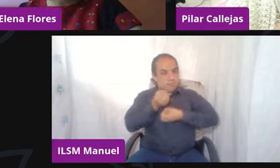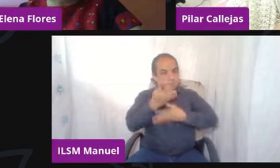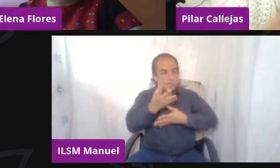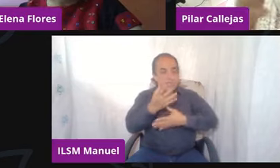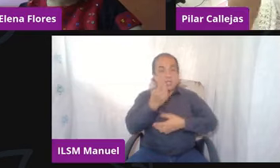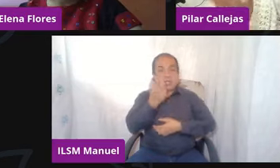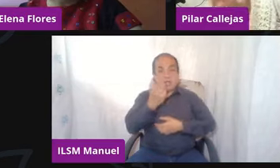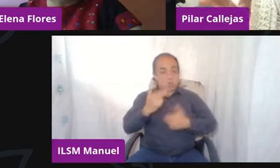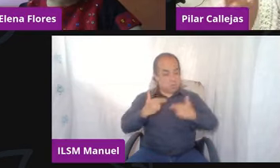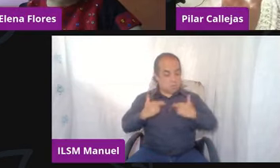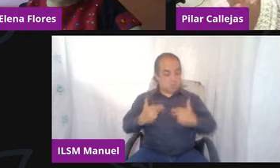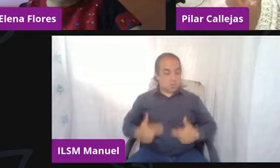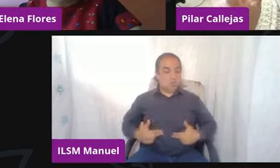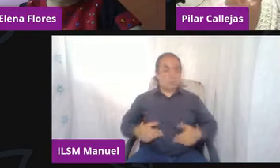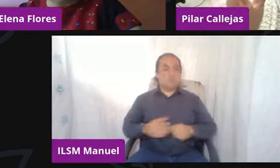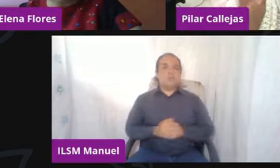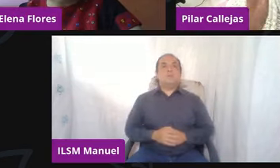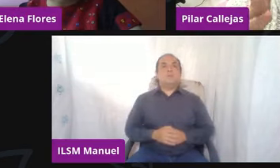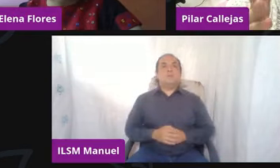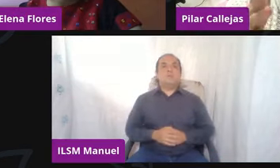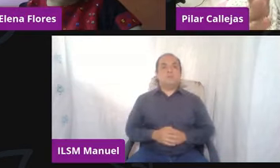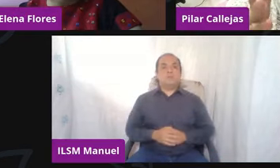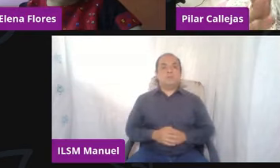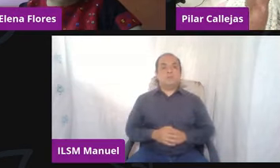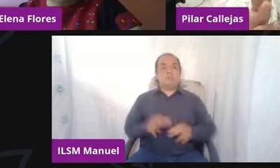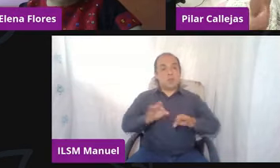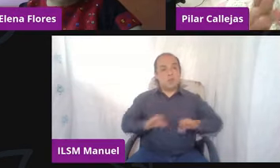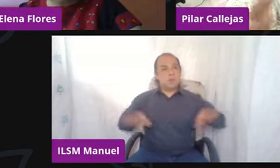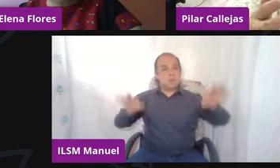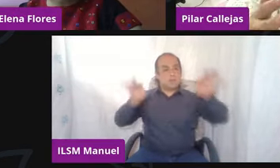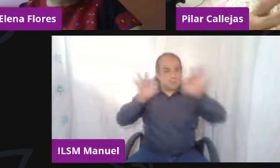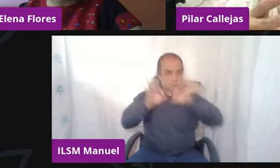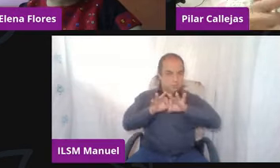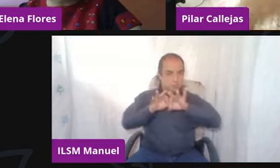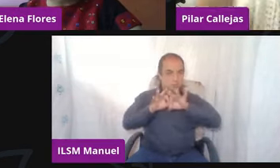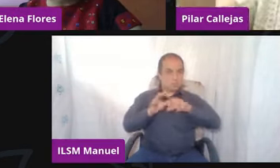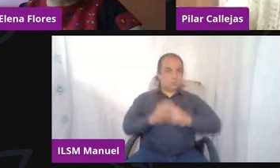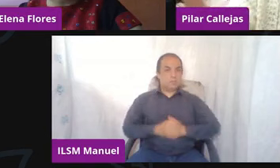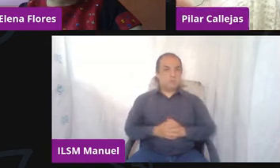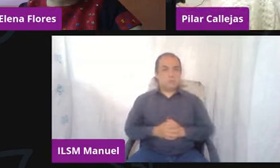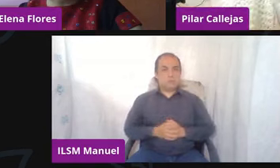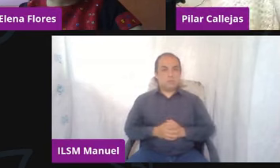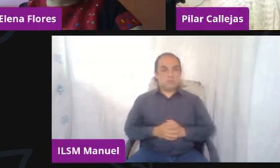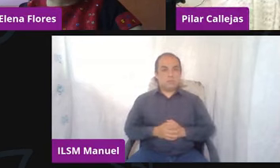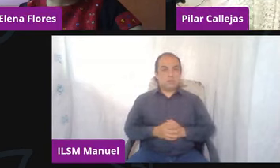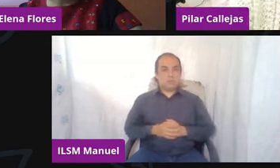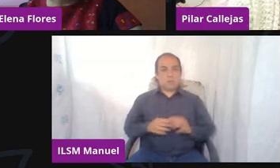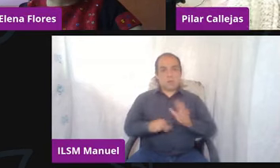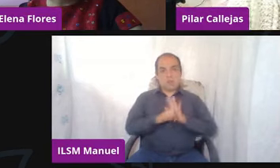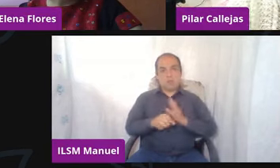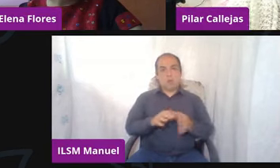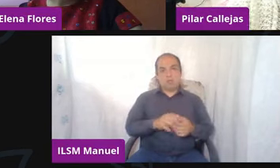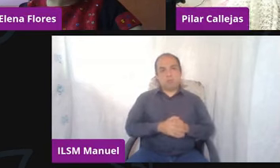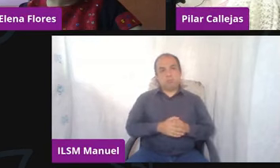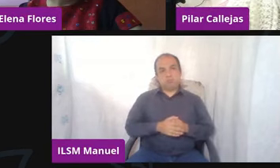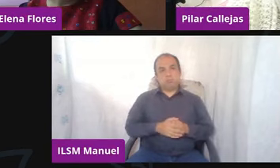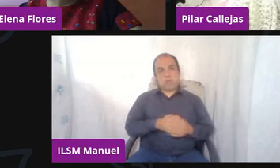la clave de esto ¿no? para quienes estén allá acá ahora sí que enfrente de mí ¿no?